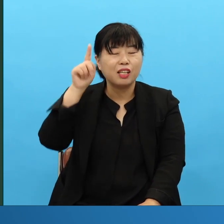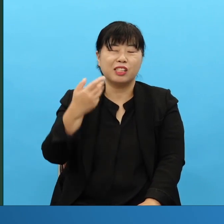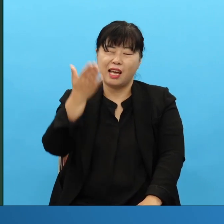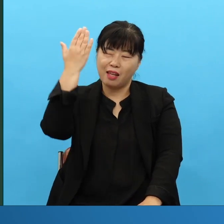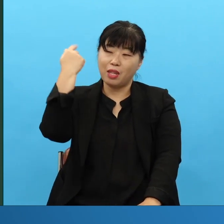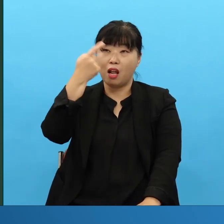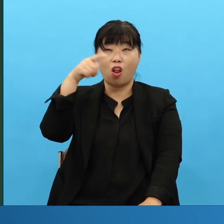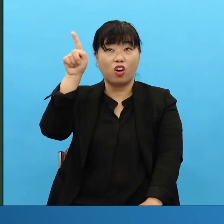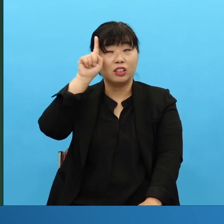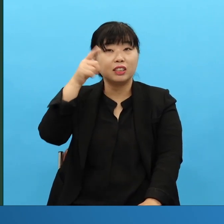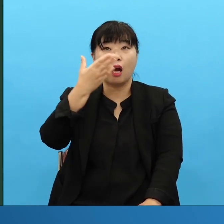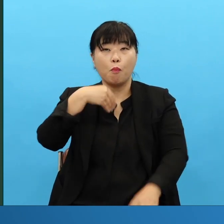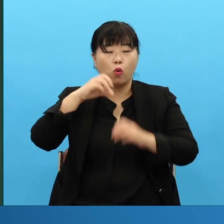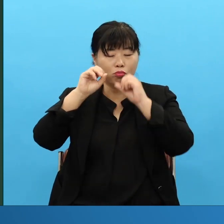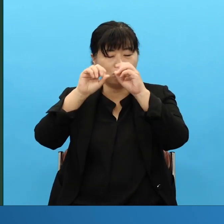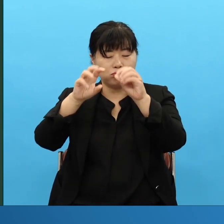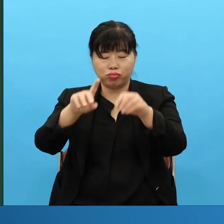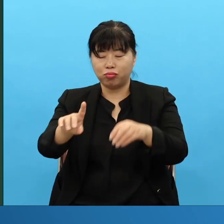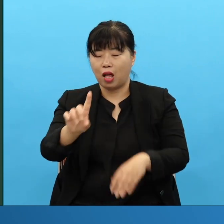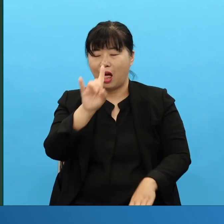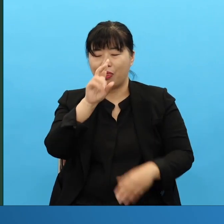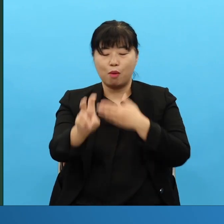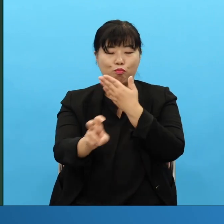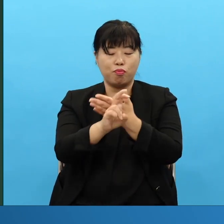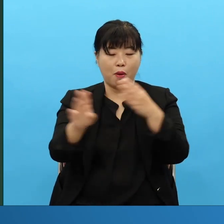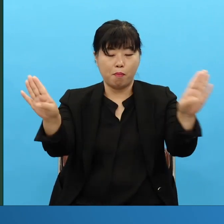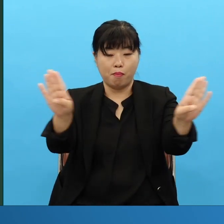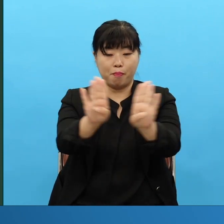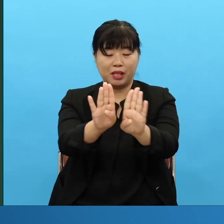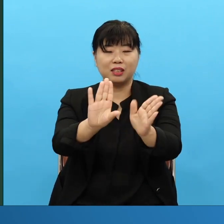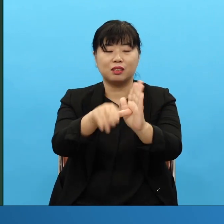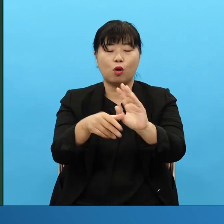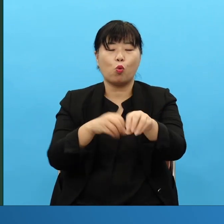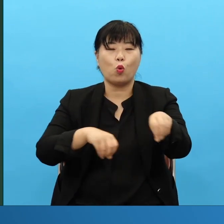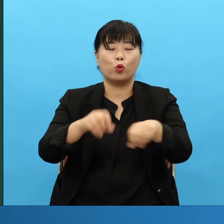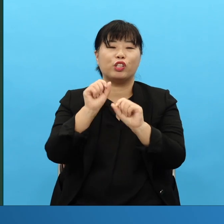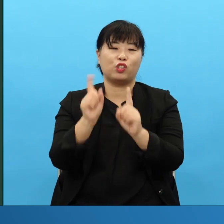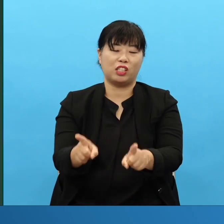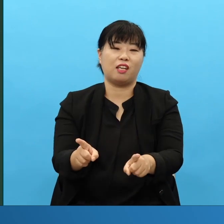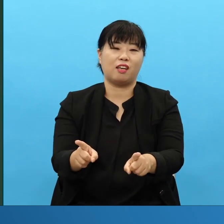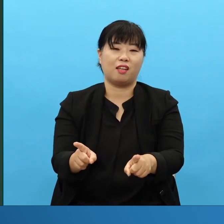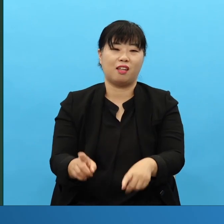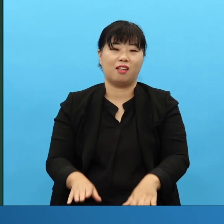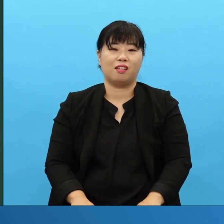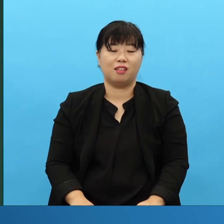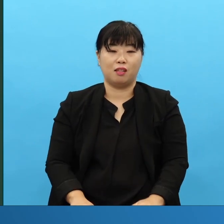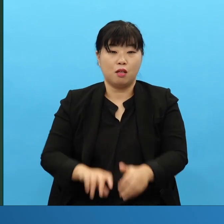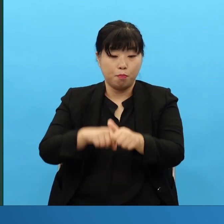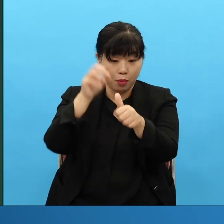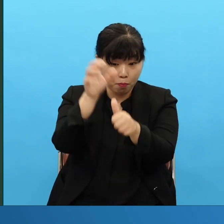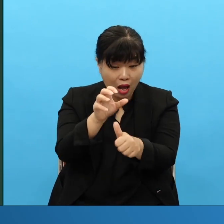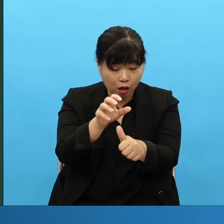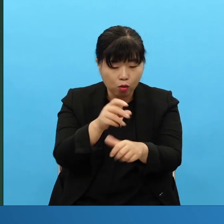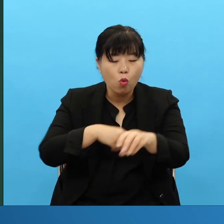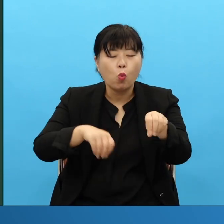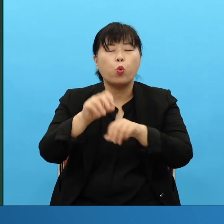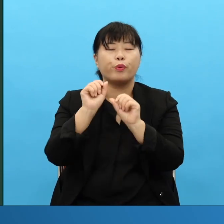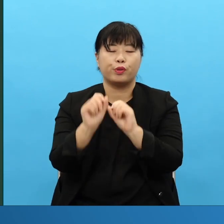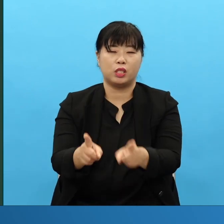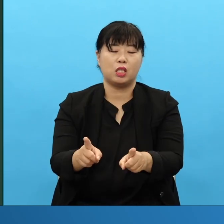그래서 초대교회 핍박이죠 그게 기회입니다 그래서 반드시 그 나라들은 보금